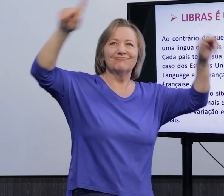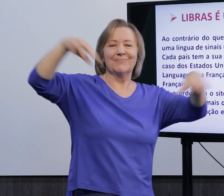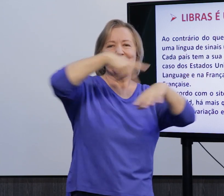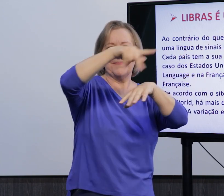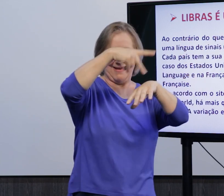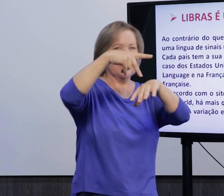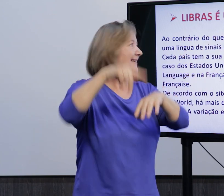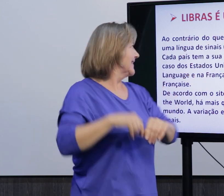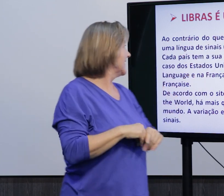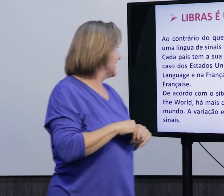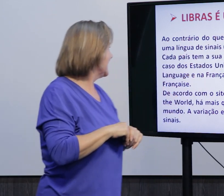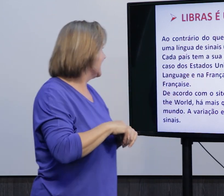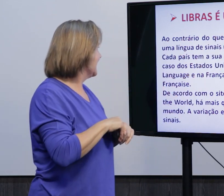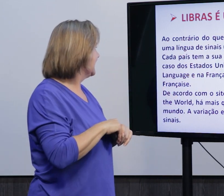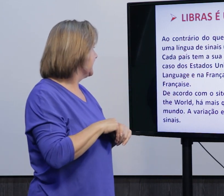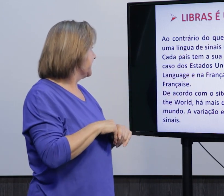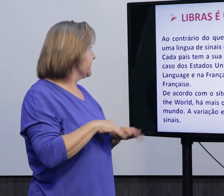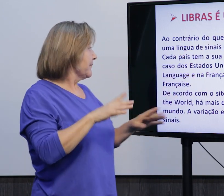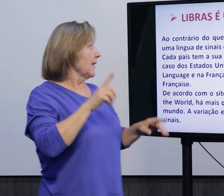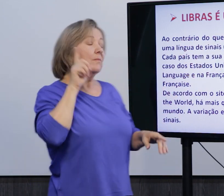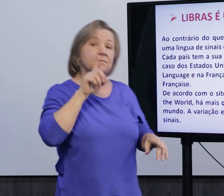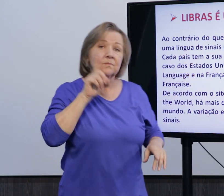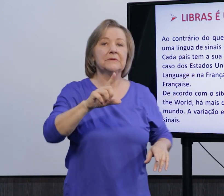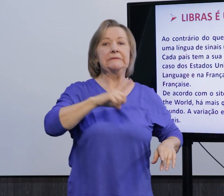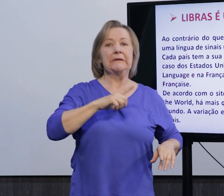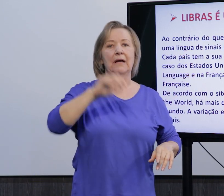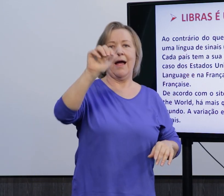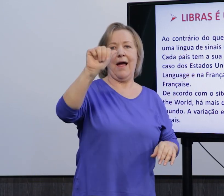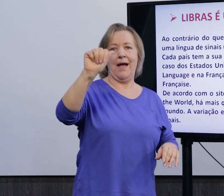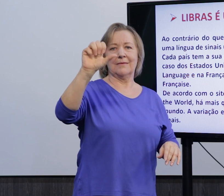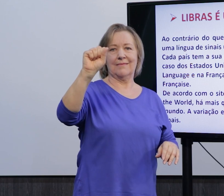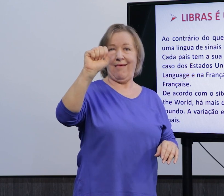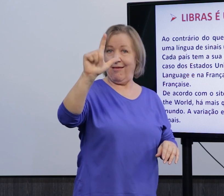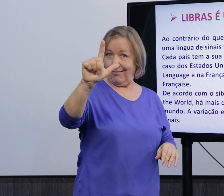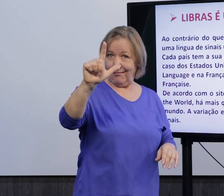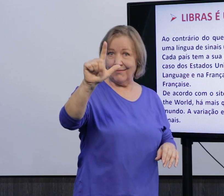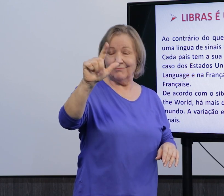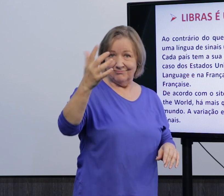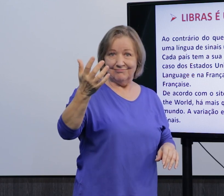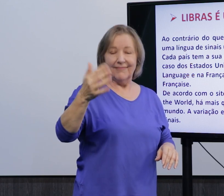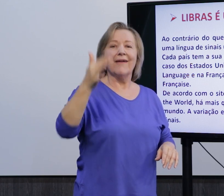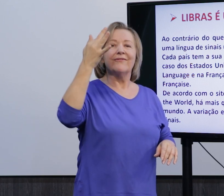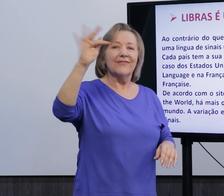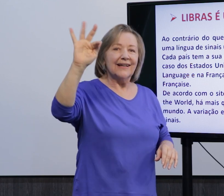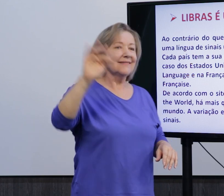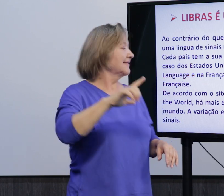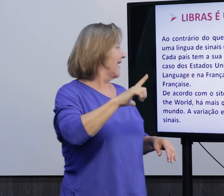a língua de sinais acontece da mesma forma. Existe ali nos Estados Unidos, a ASL, né, na França,